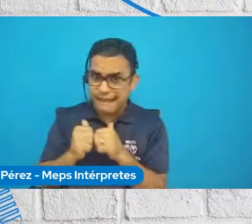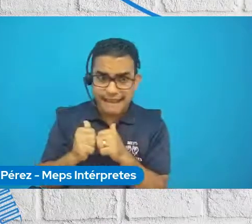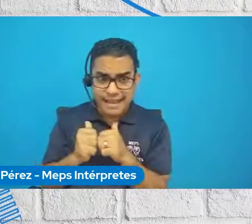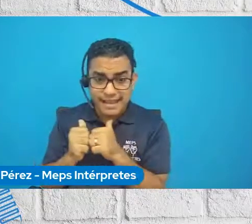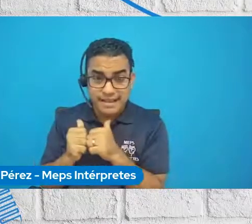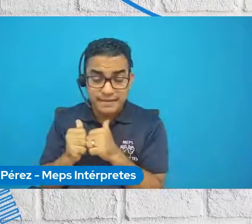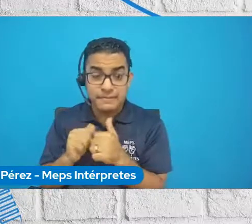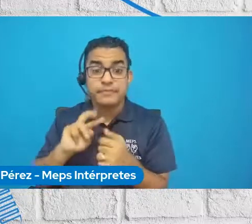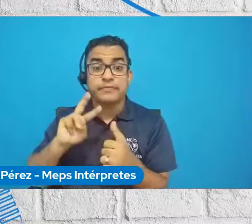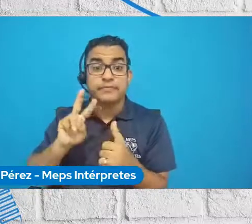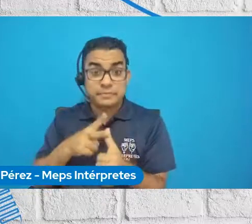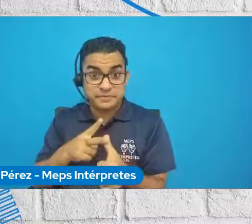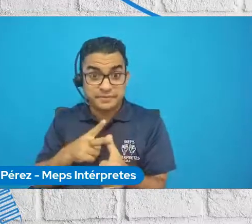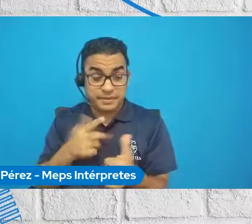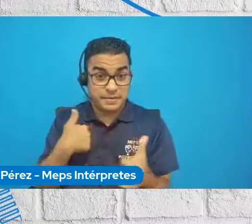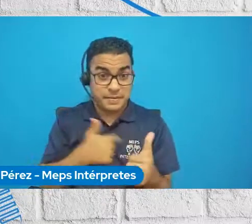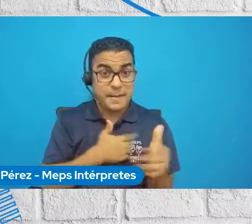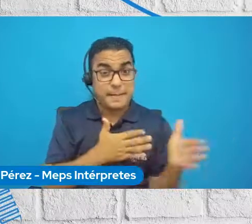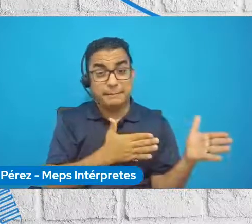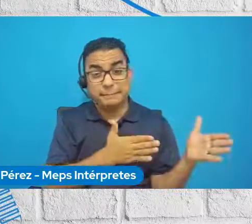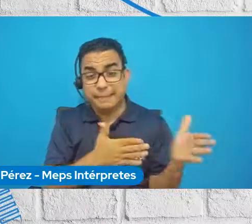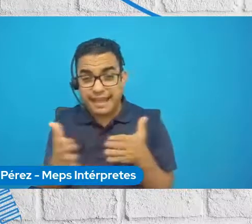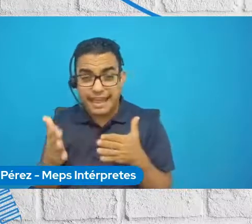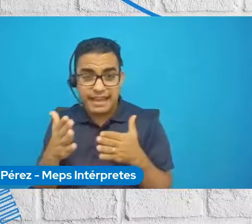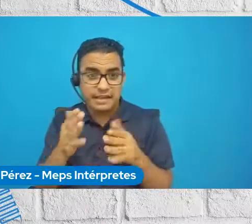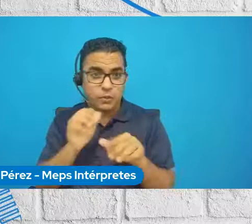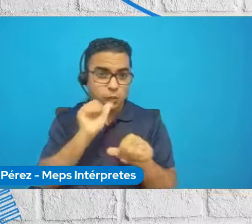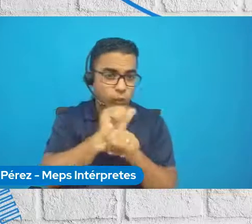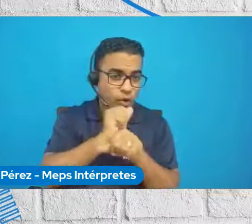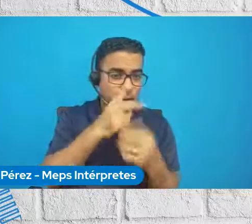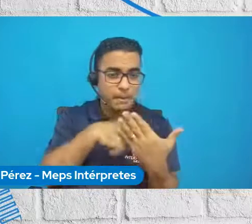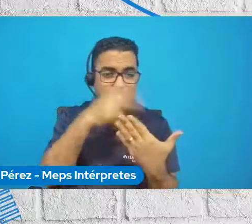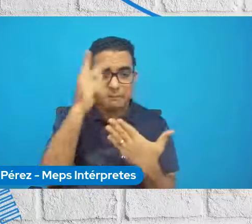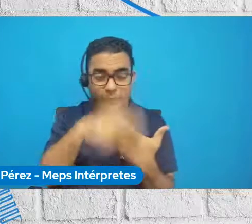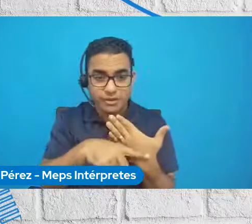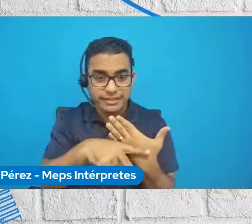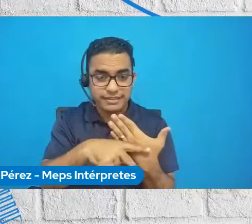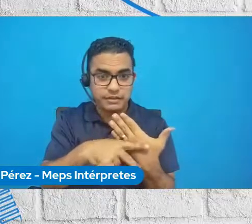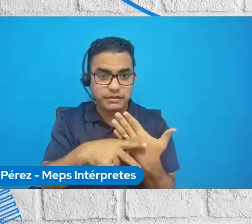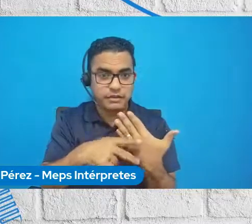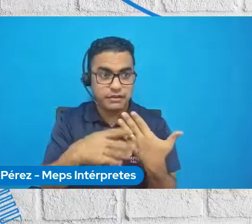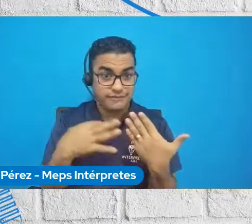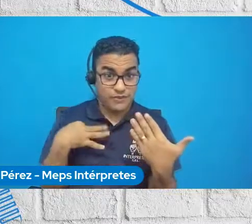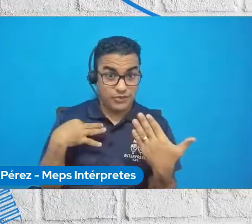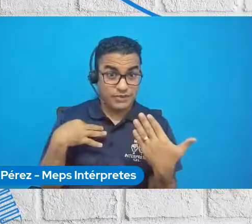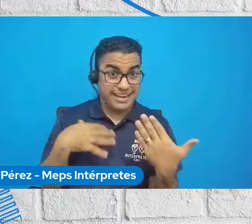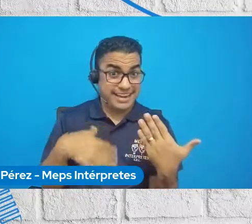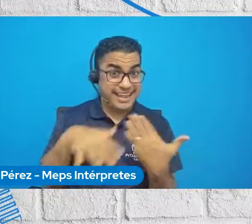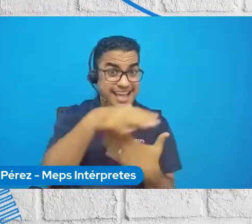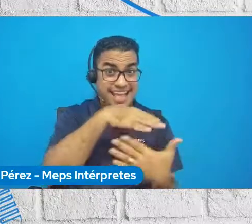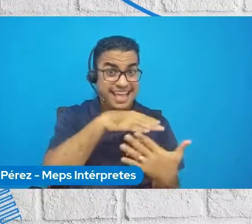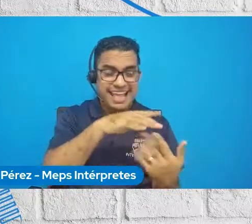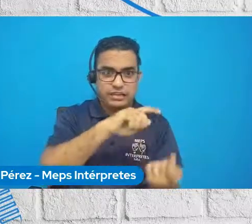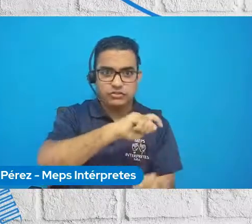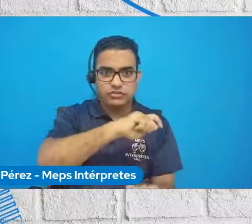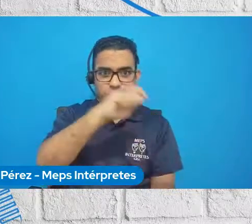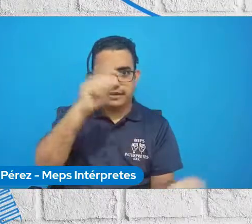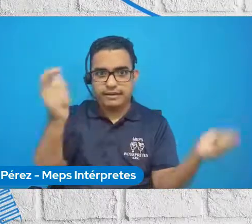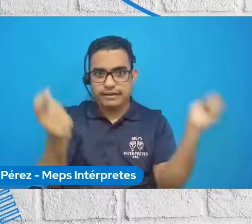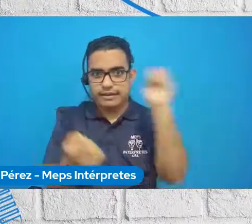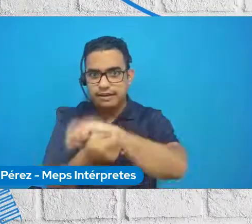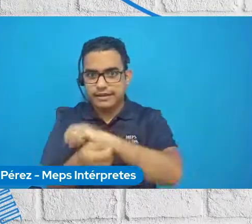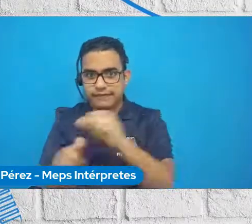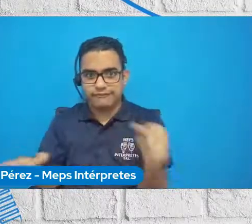fue transformar toda la parte metodológica de la formación de voluntarios, ¿no? Entonces, muchos de nosotros éramos especialistas en